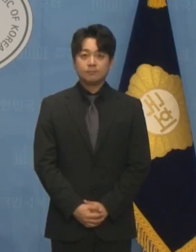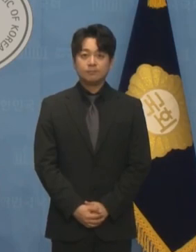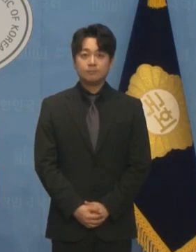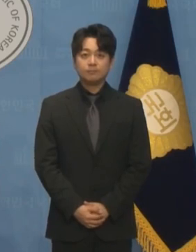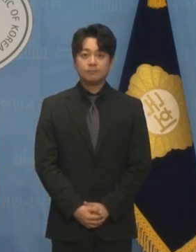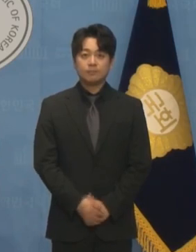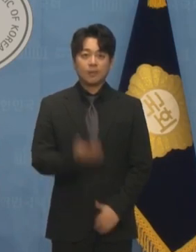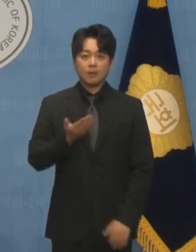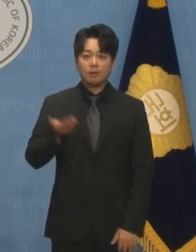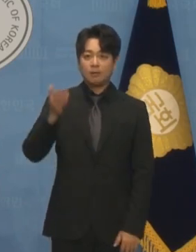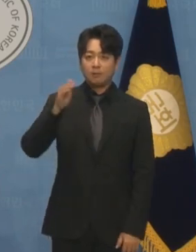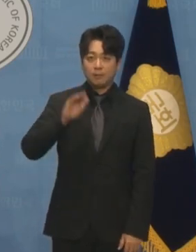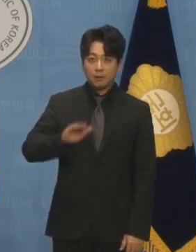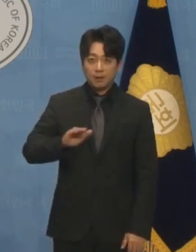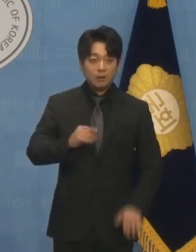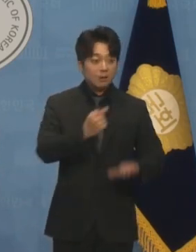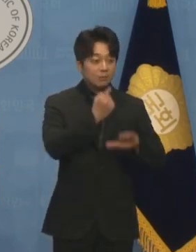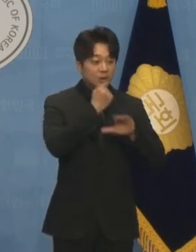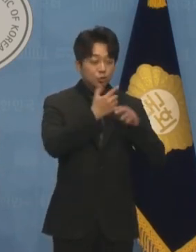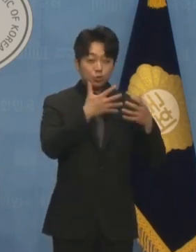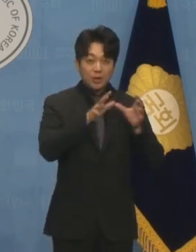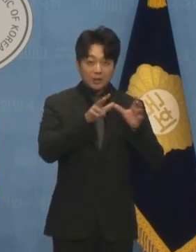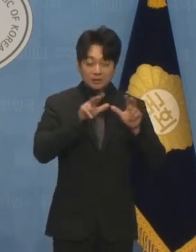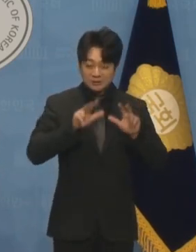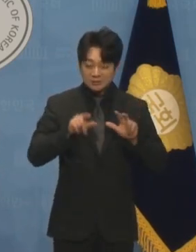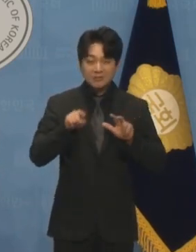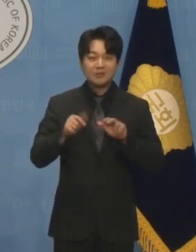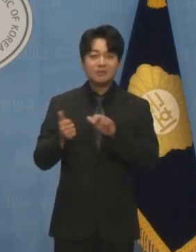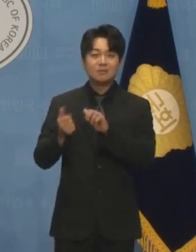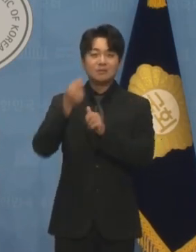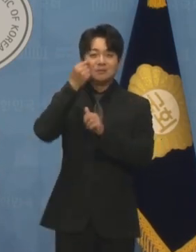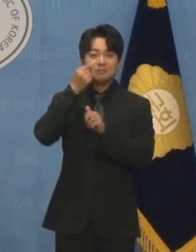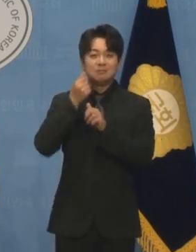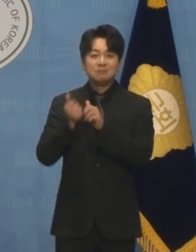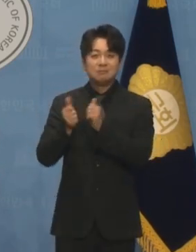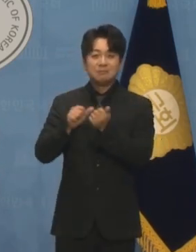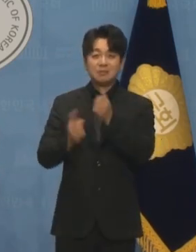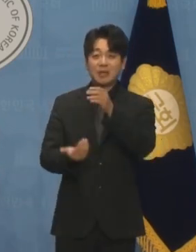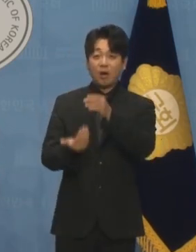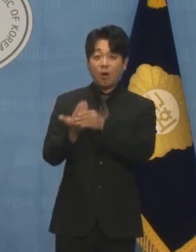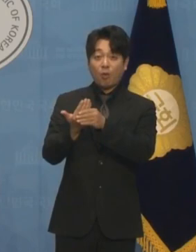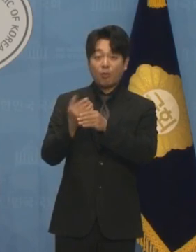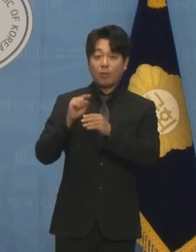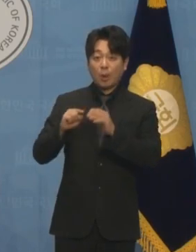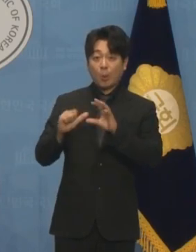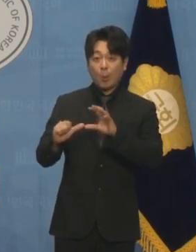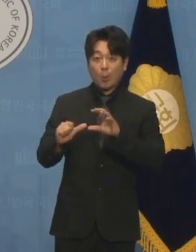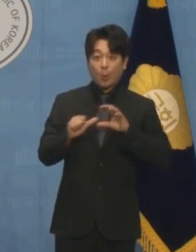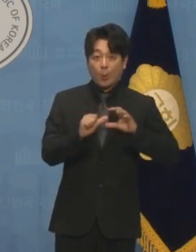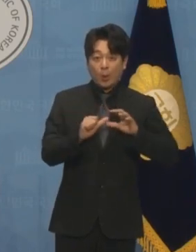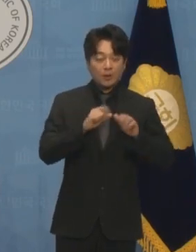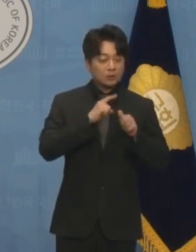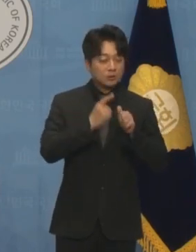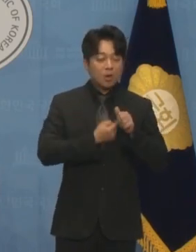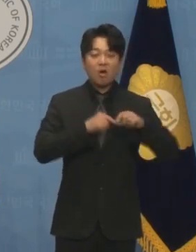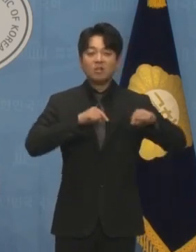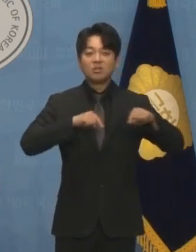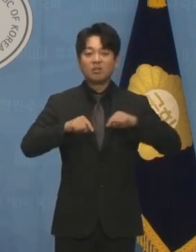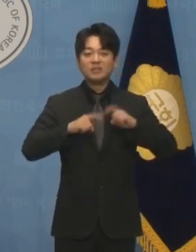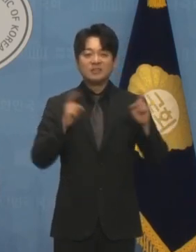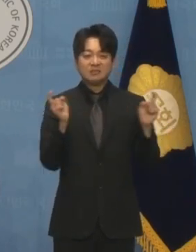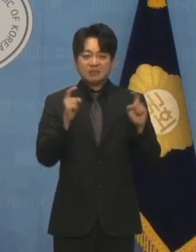그런데도 민주당은 이 비극적 사건을 고리로 정쟁을 부추기고 있습니다.